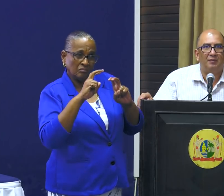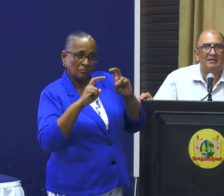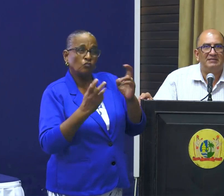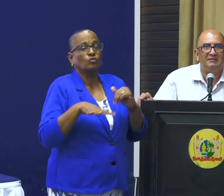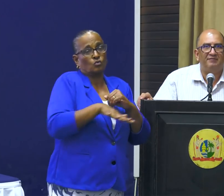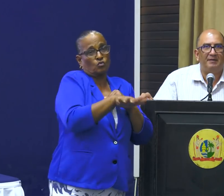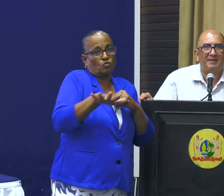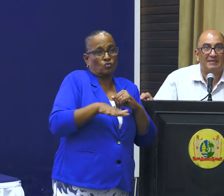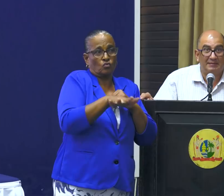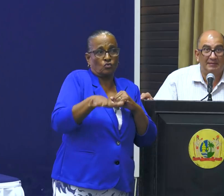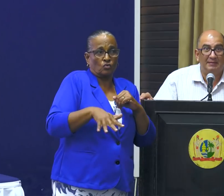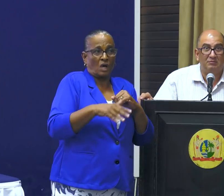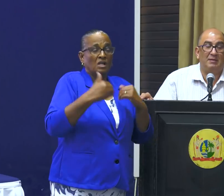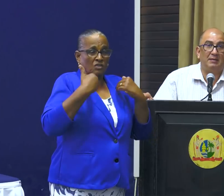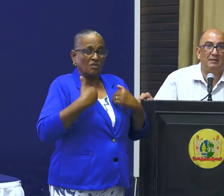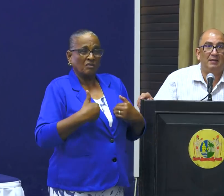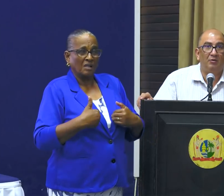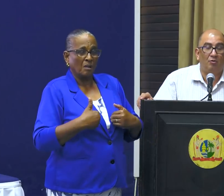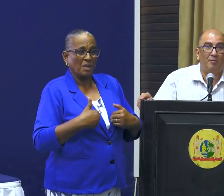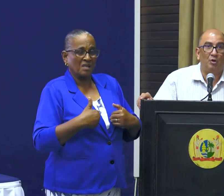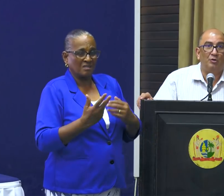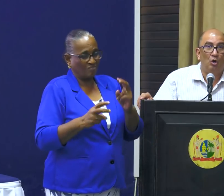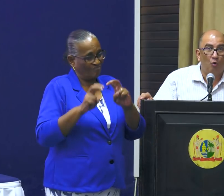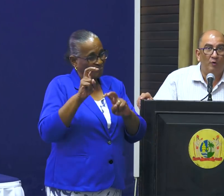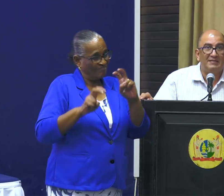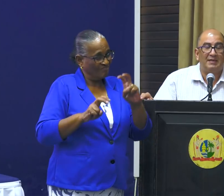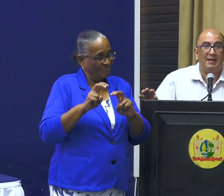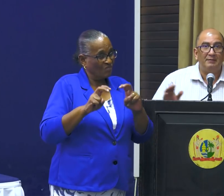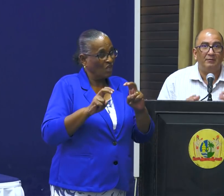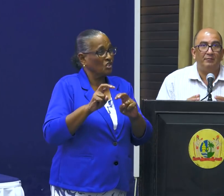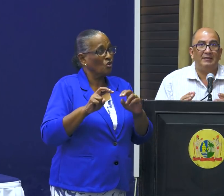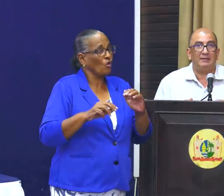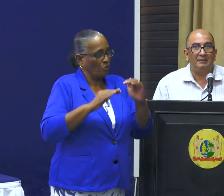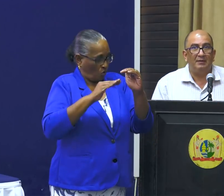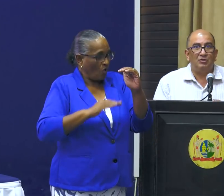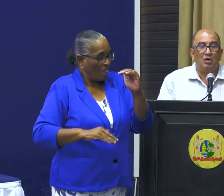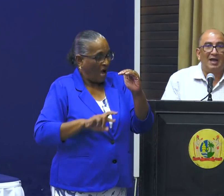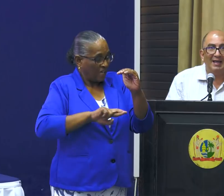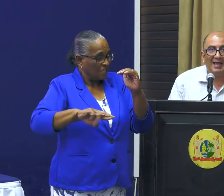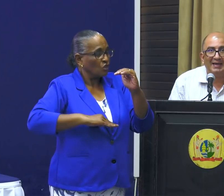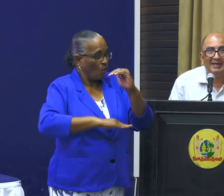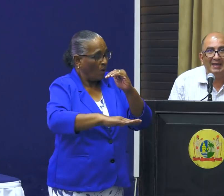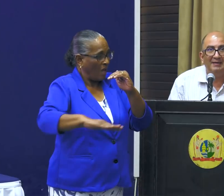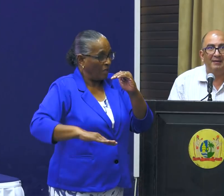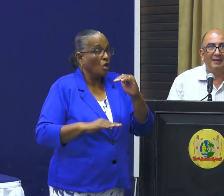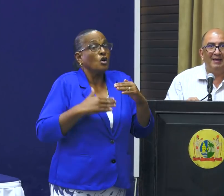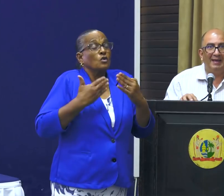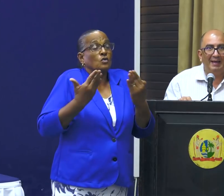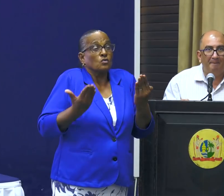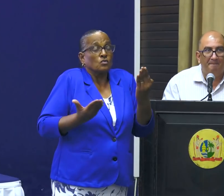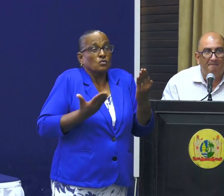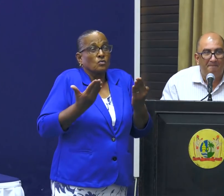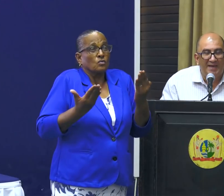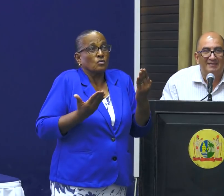de situatie van de passagier is want u komt uit een low-risk land, u weet het. Zolang er geen